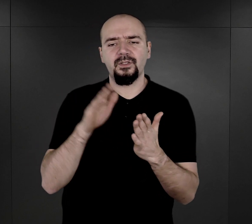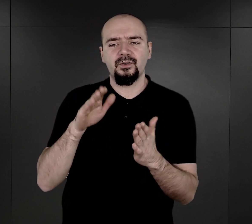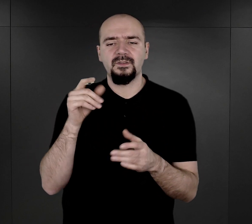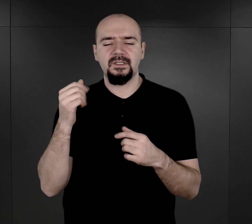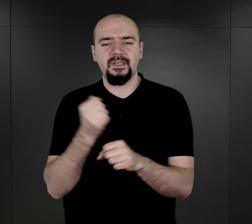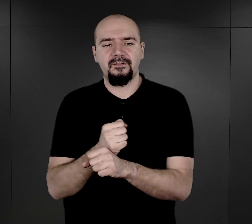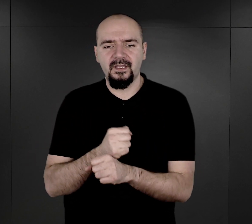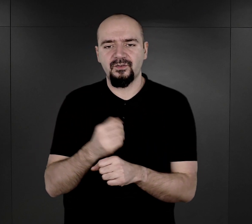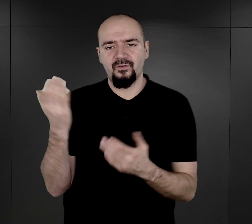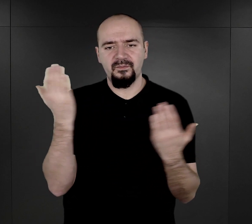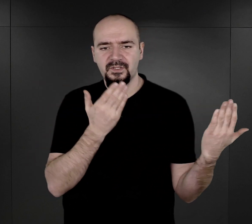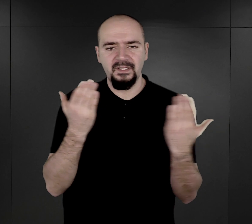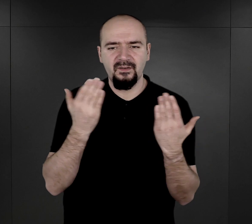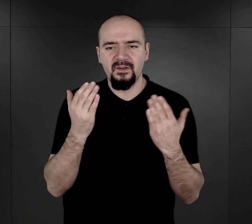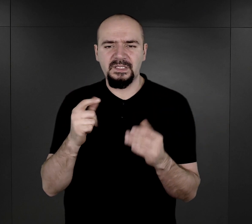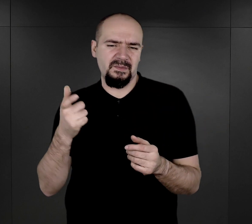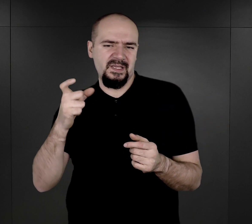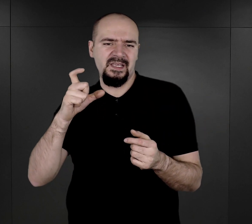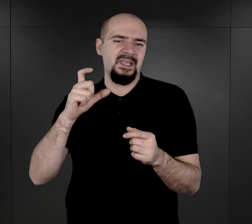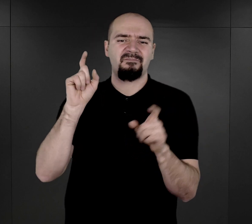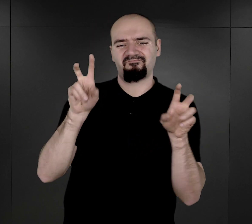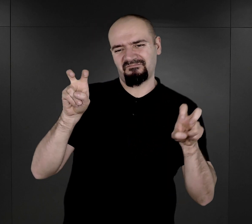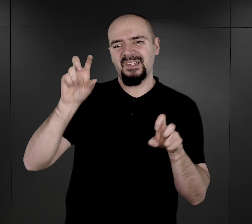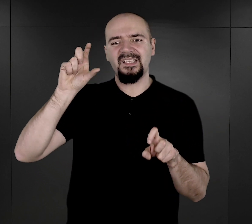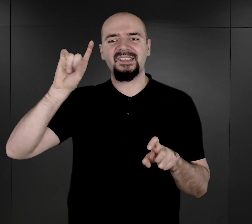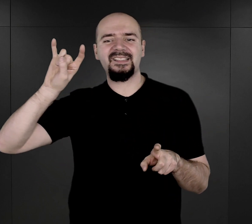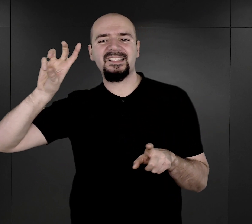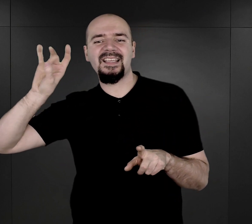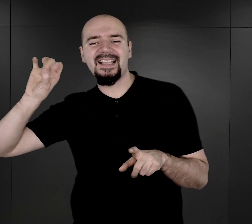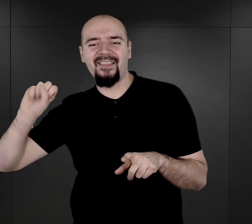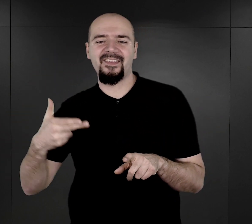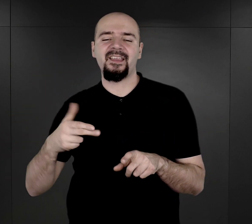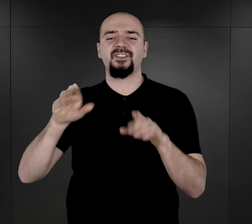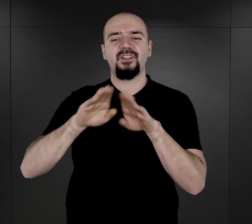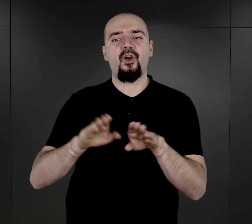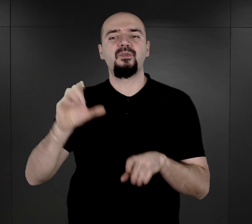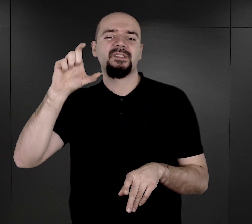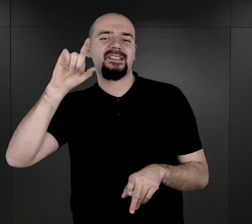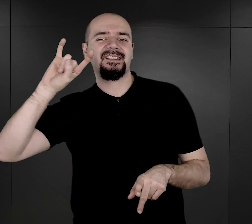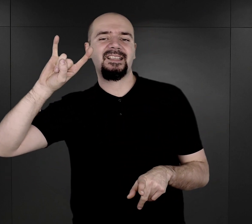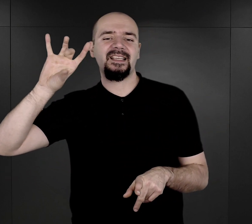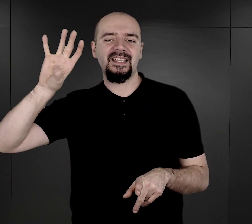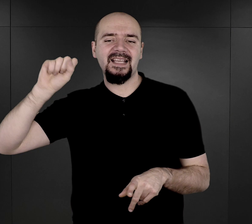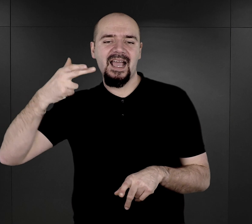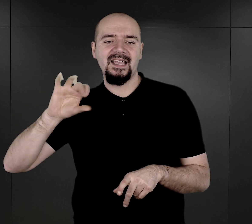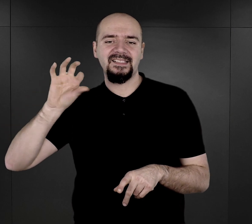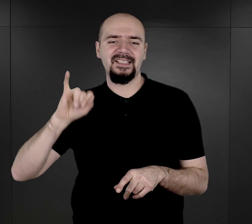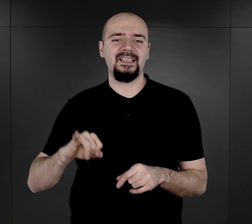przeczytamy cygoiner, co tłumaczymy cygan. Cygoinerlager, obóz cygański. Tymczasem my mówimy tutaj